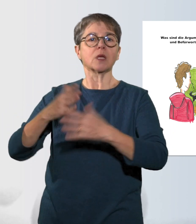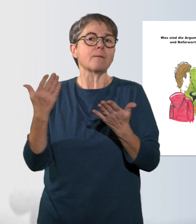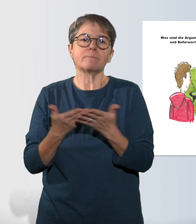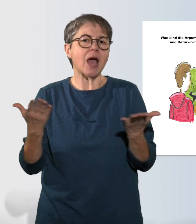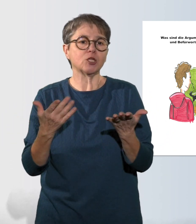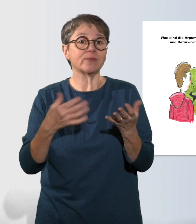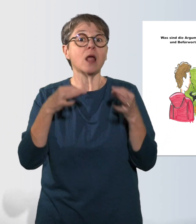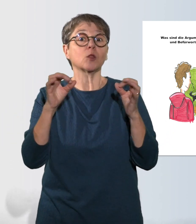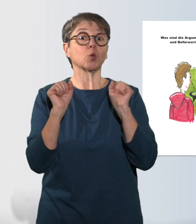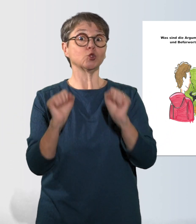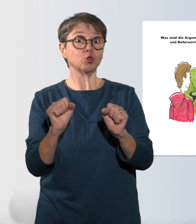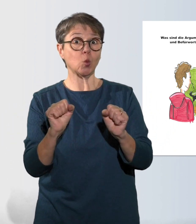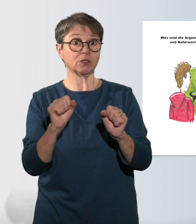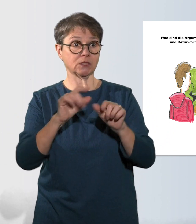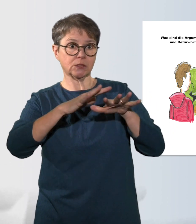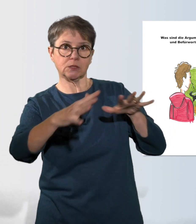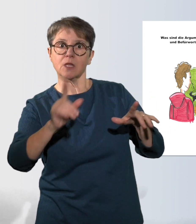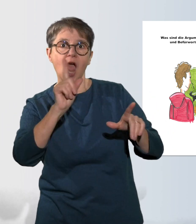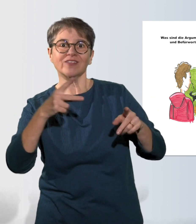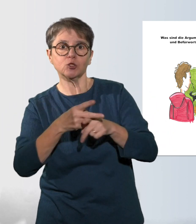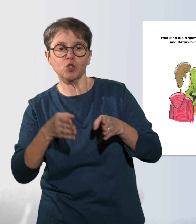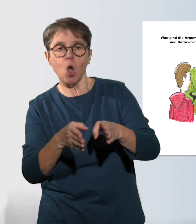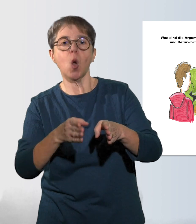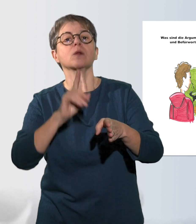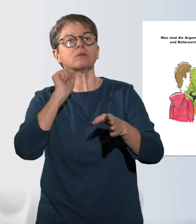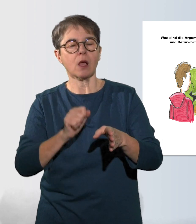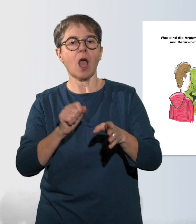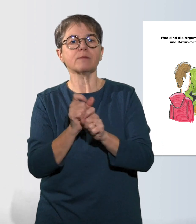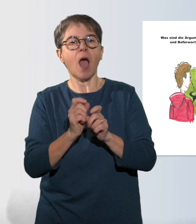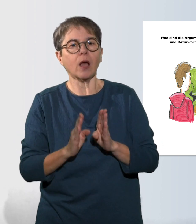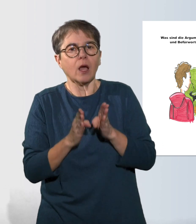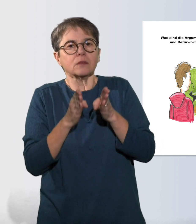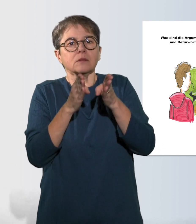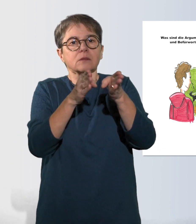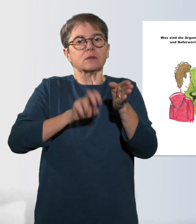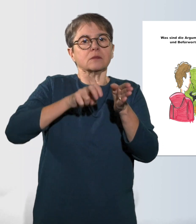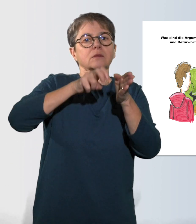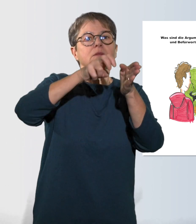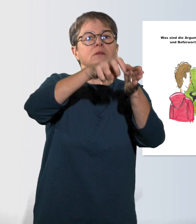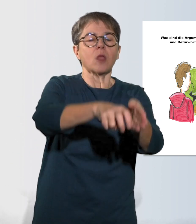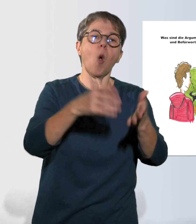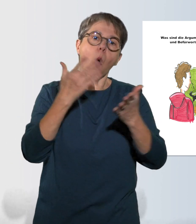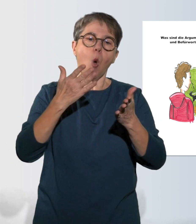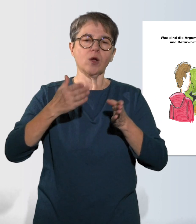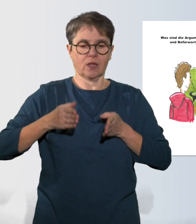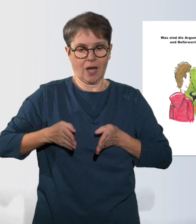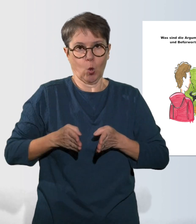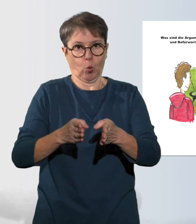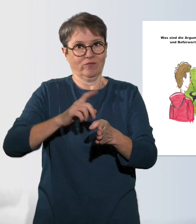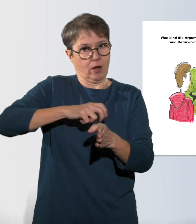Naturschutzes zu schonen sind, soll der Fussweg über Stege oder von der Uferlinie abgesetzt geführt werden. Frei